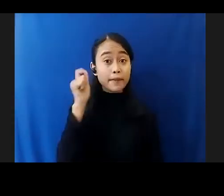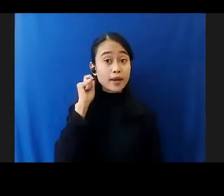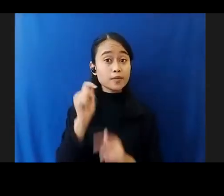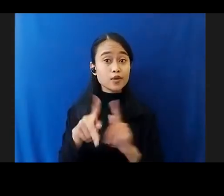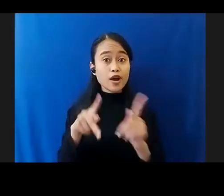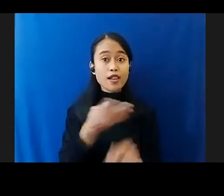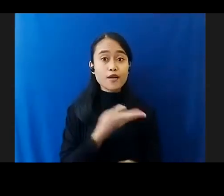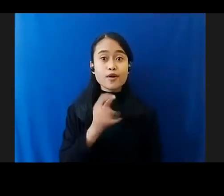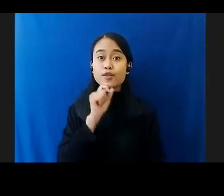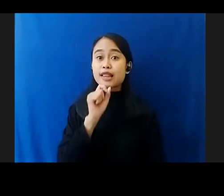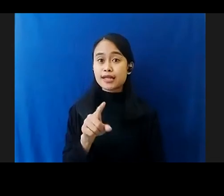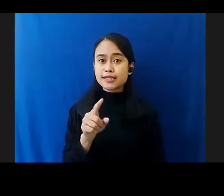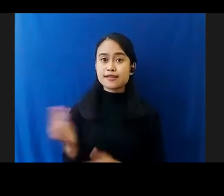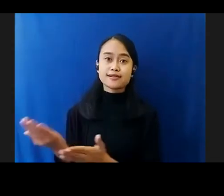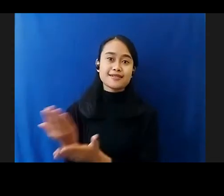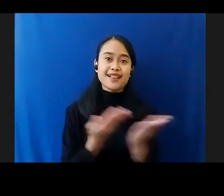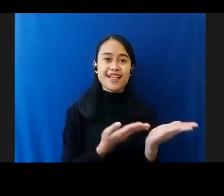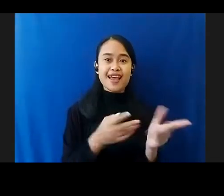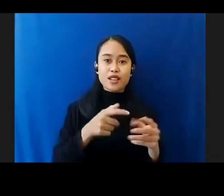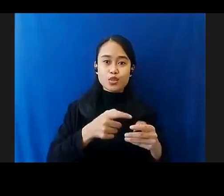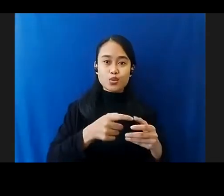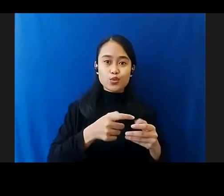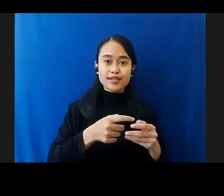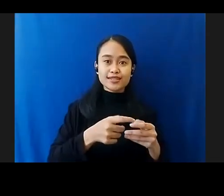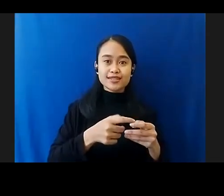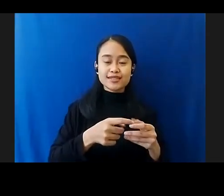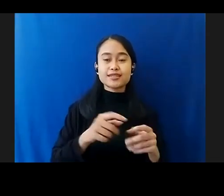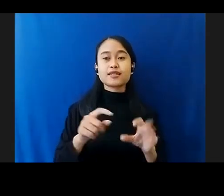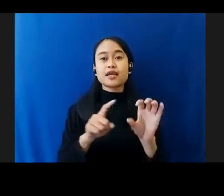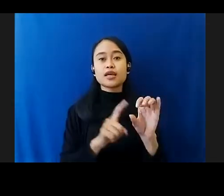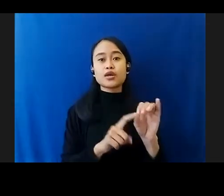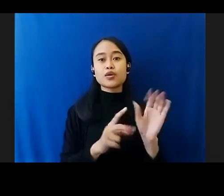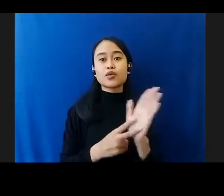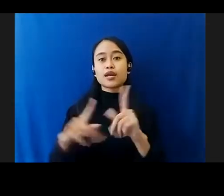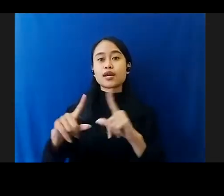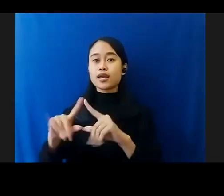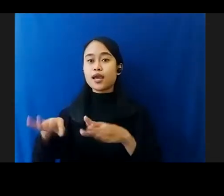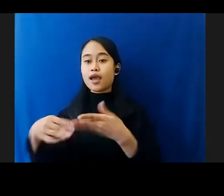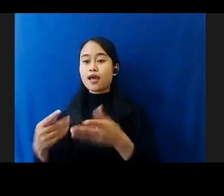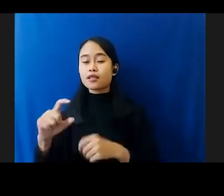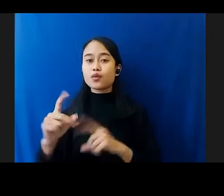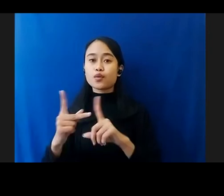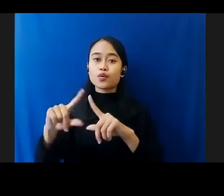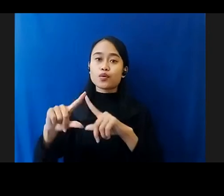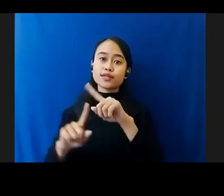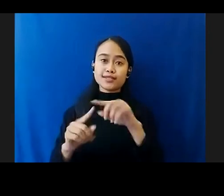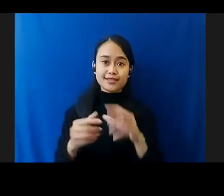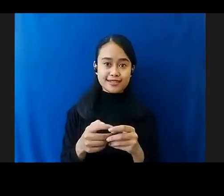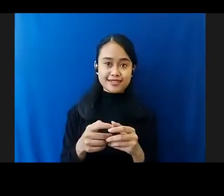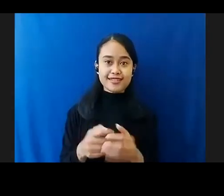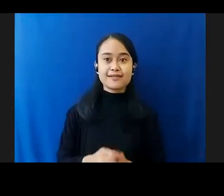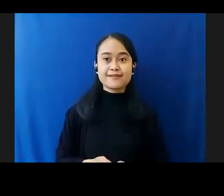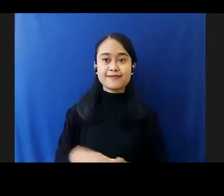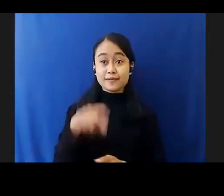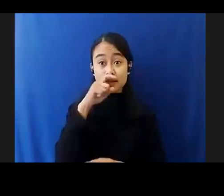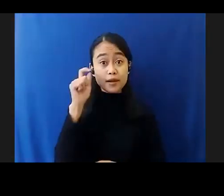Silahkan Tuliskan Pertanyaannya Pada Kolom Q&A Atau Kolom Jat Oke Bapak Ibu Tamu